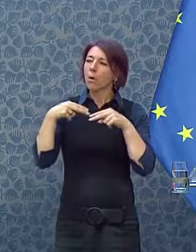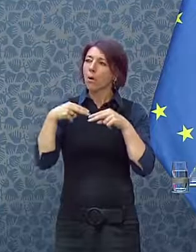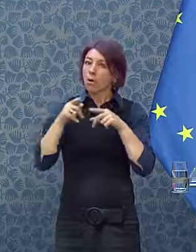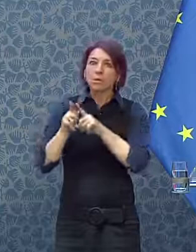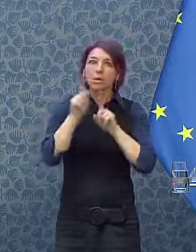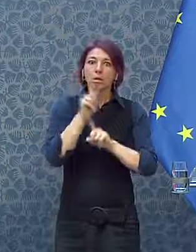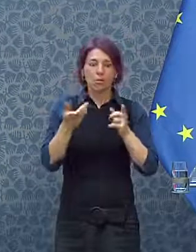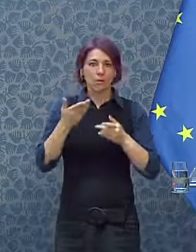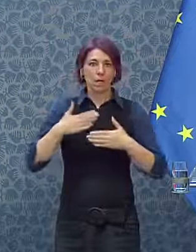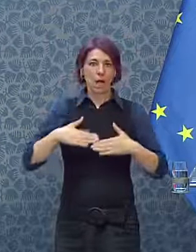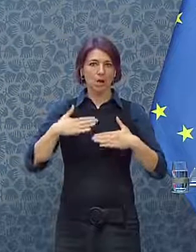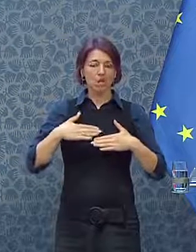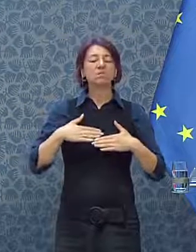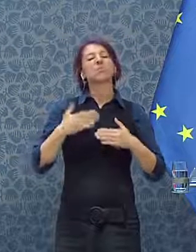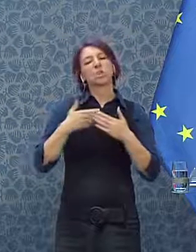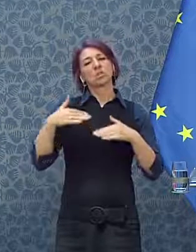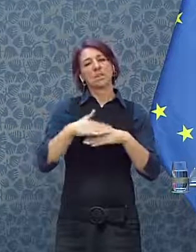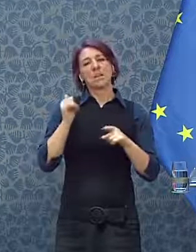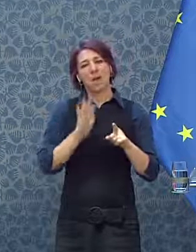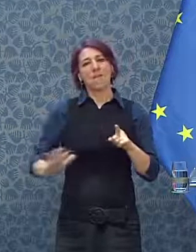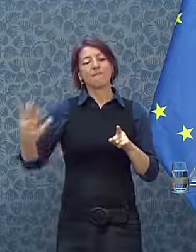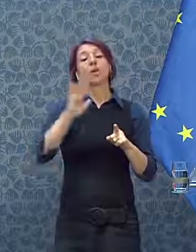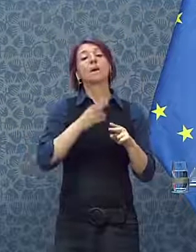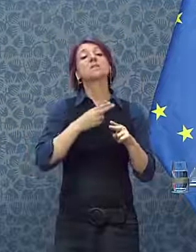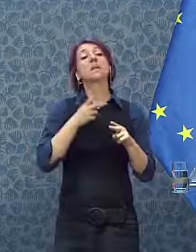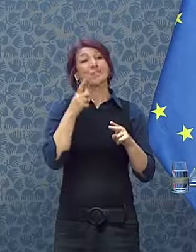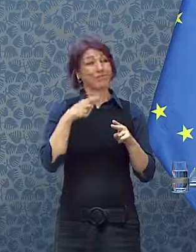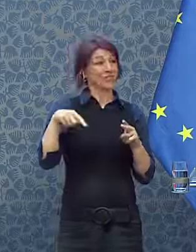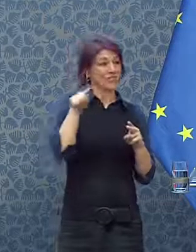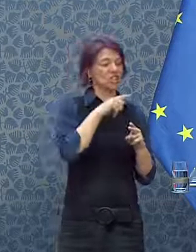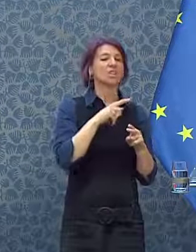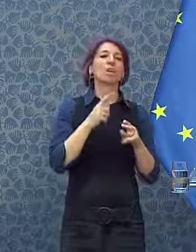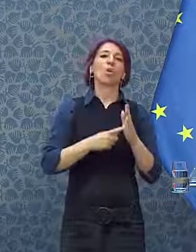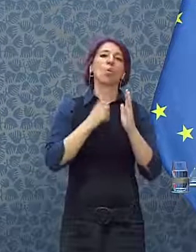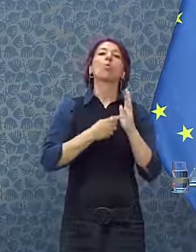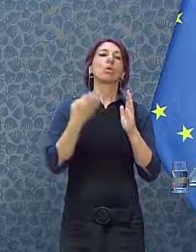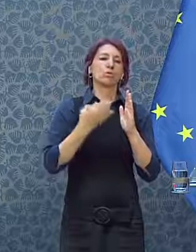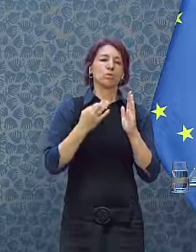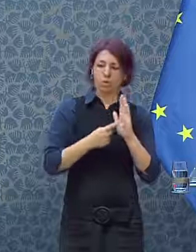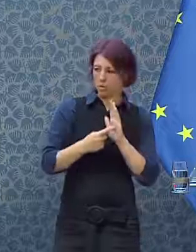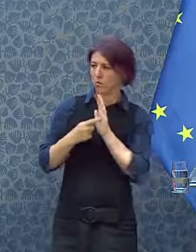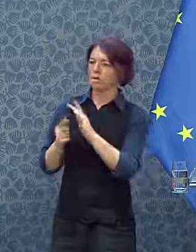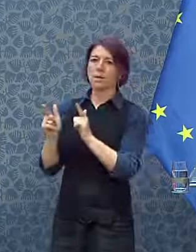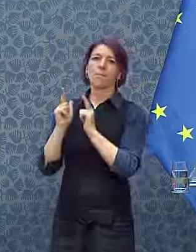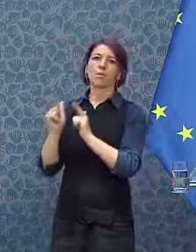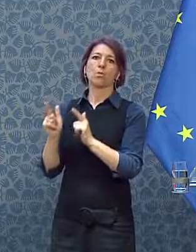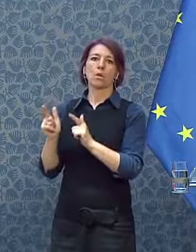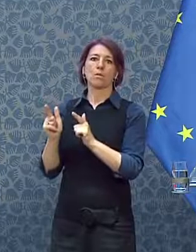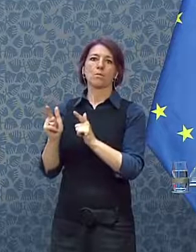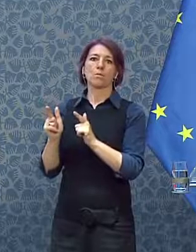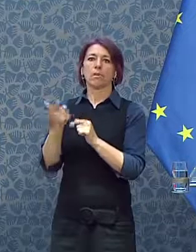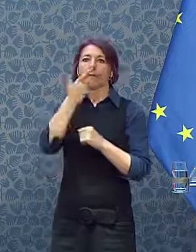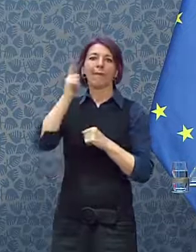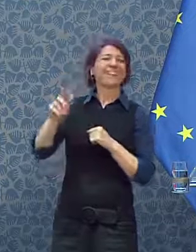chápeme. Obrovským úkolem evropských zemí je dávat Ukrajině najevo, že v tom není sama, že jsme si vědomi toho, za co